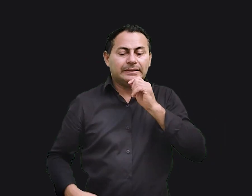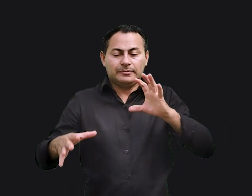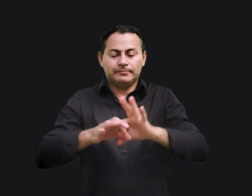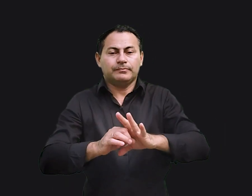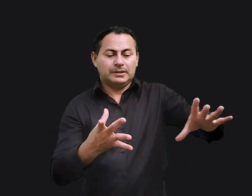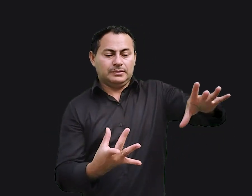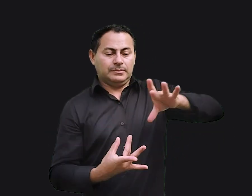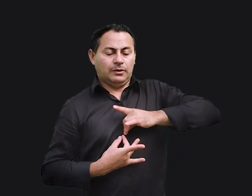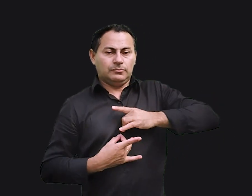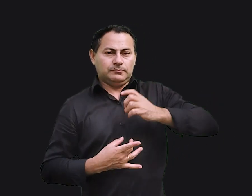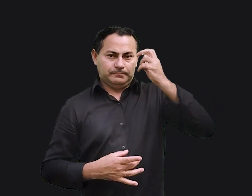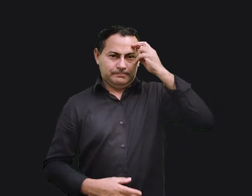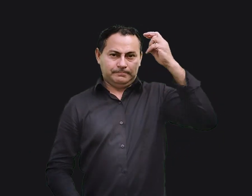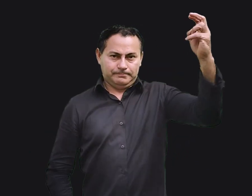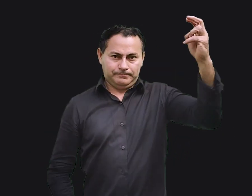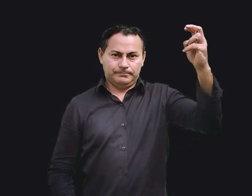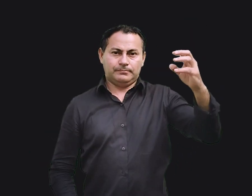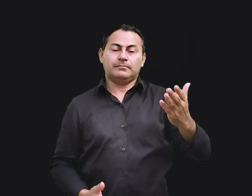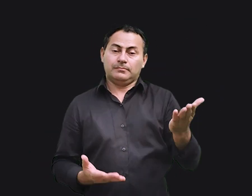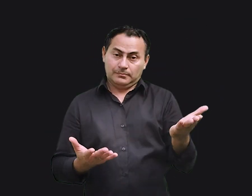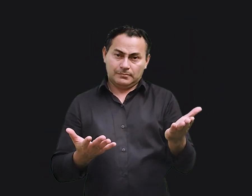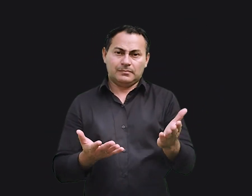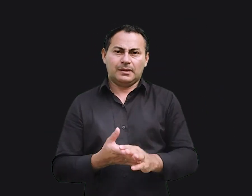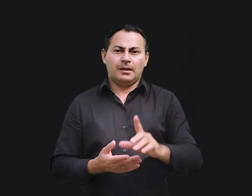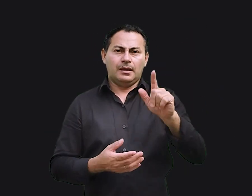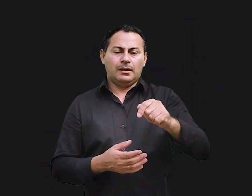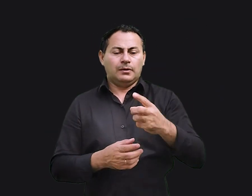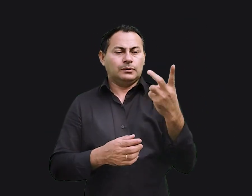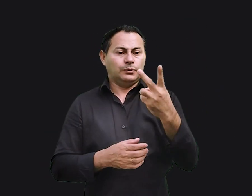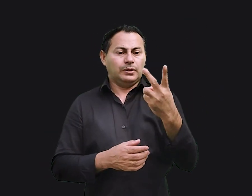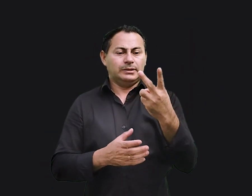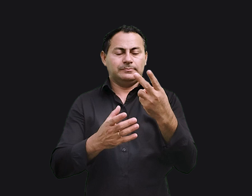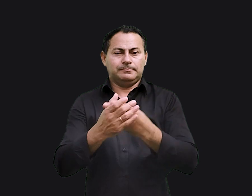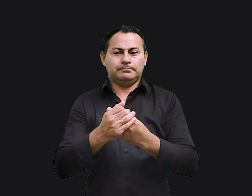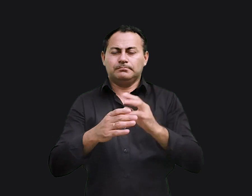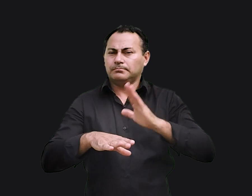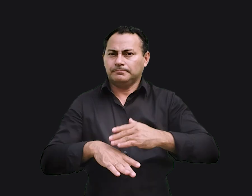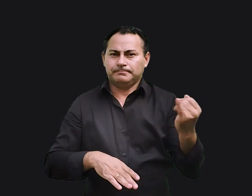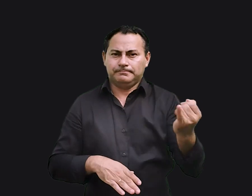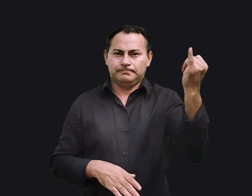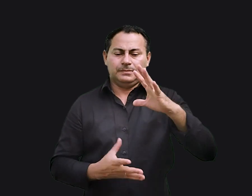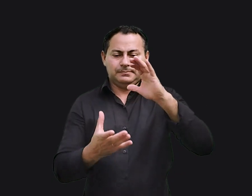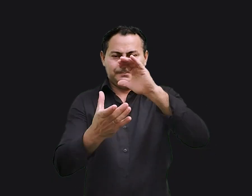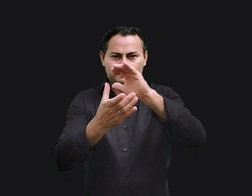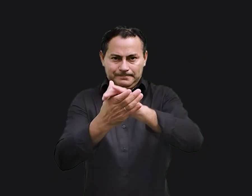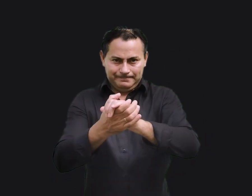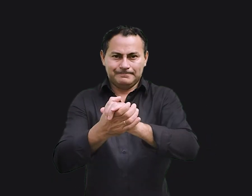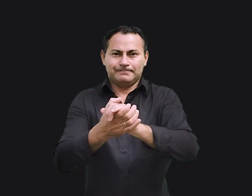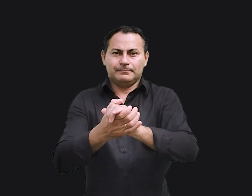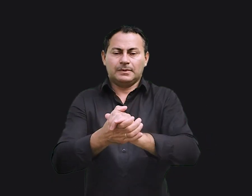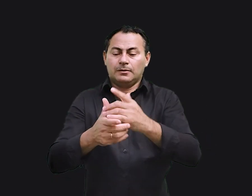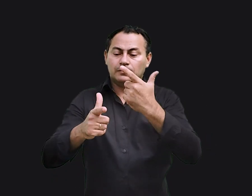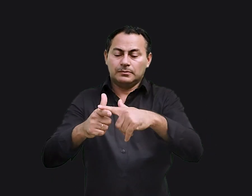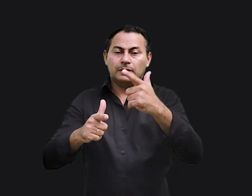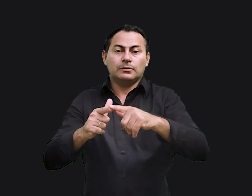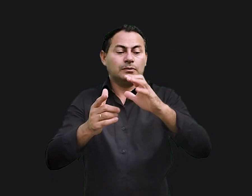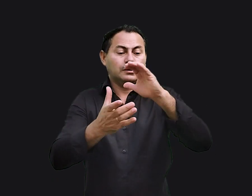ligação espiritual e intelectual que são os dois terços mais importantes do casamento. O problema com os